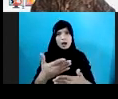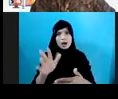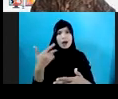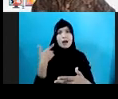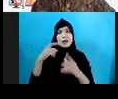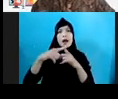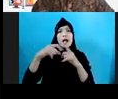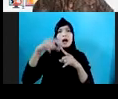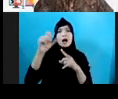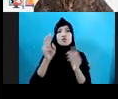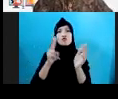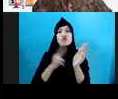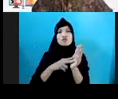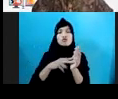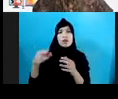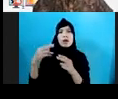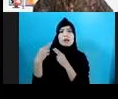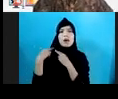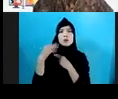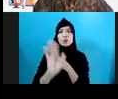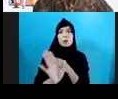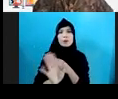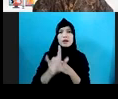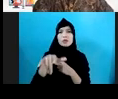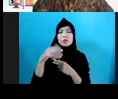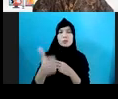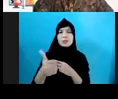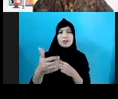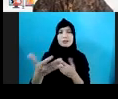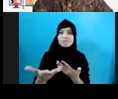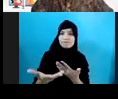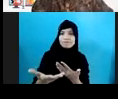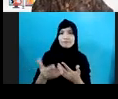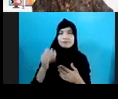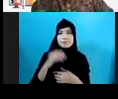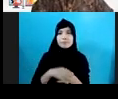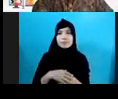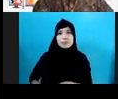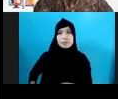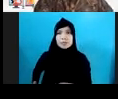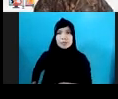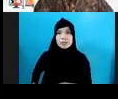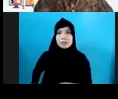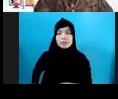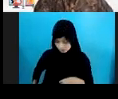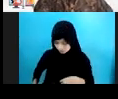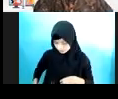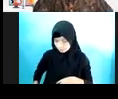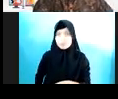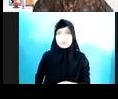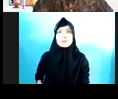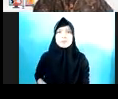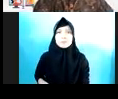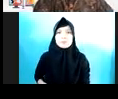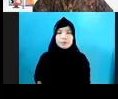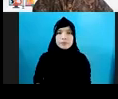membahayakan dan mengandung unsur kekerasan eksploitasi pada anak. Kemudian kalau Kementerian Pembedaan Pembedaan dan Pelindungan Anak masih ada di sini, melakukan pertemuan